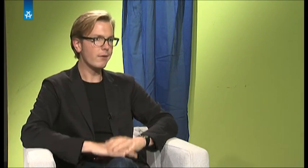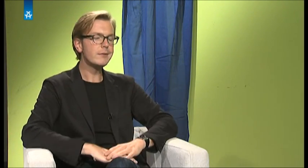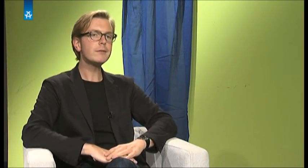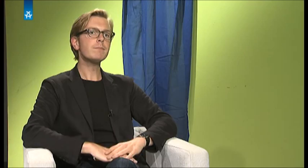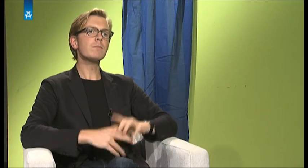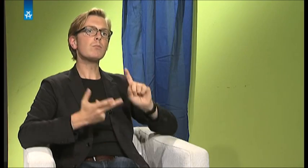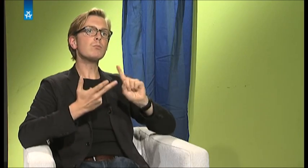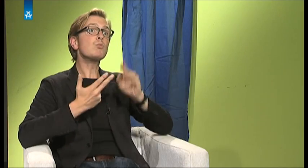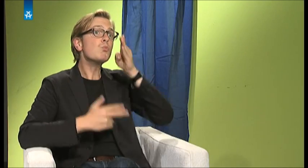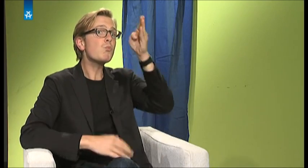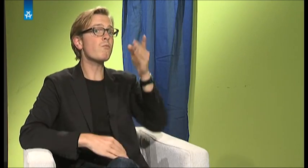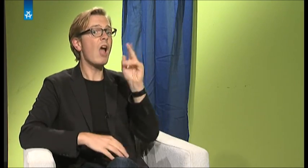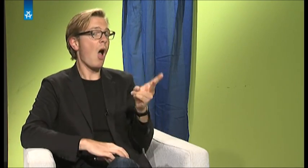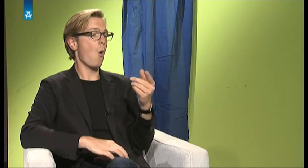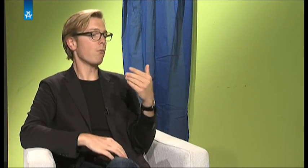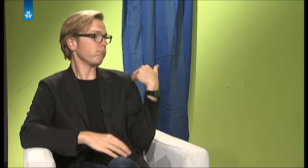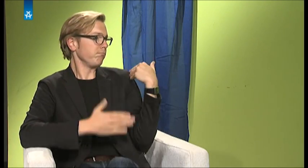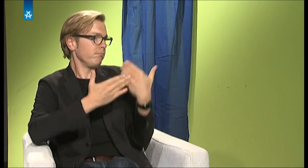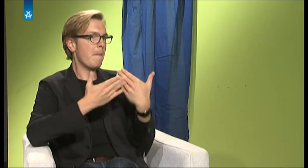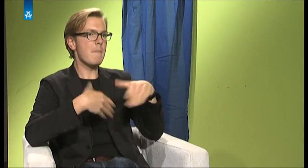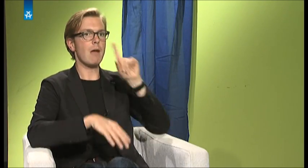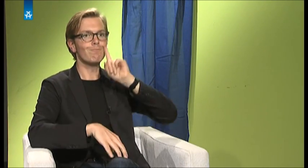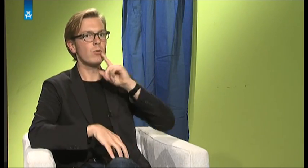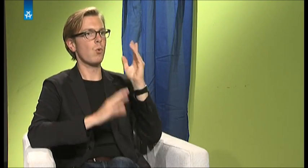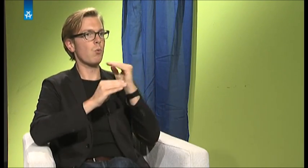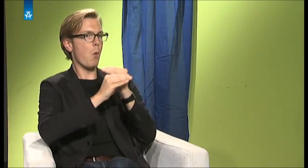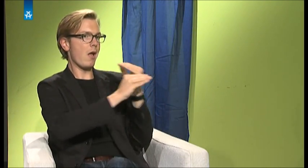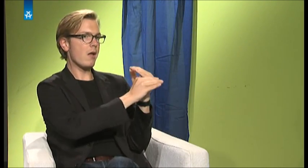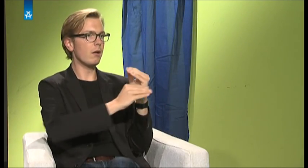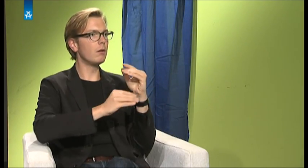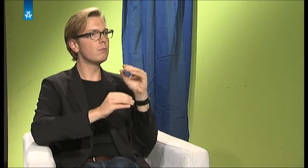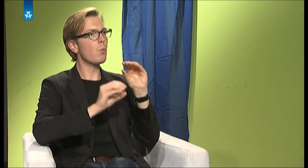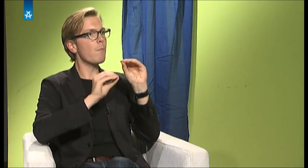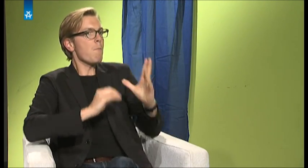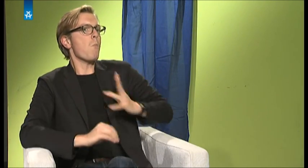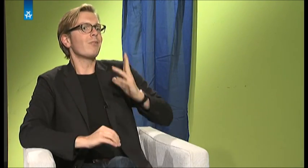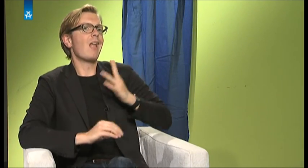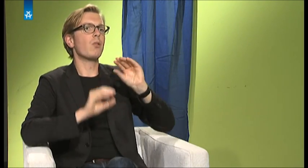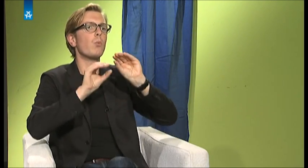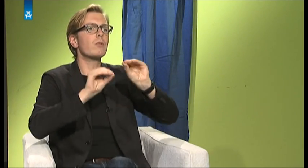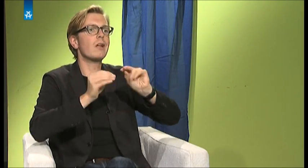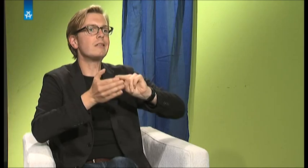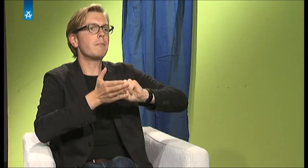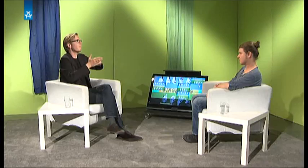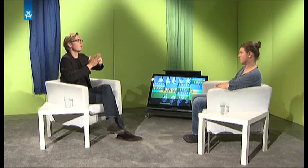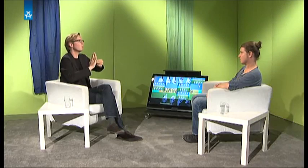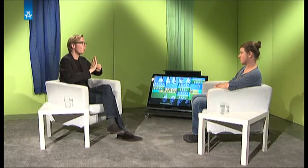es vielleicht dann auch mehr Austausch gibt über einen modernen Unterricht, über moderne Unterrichtsformen für